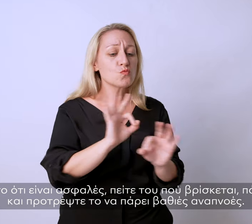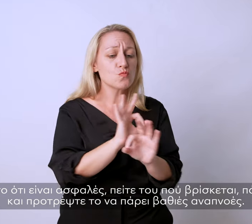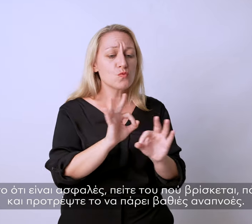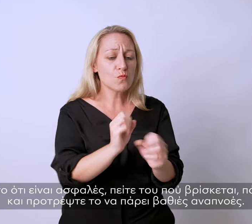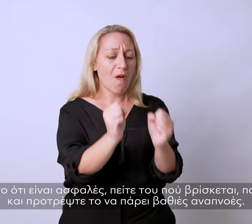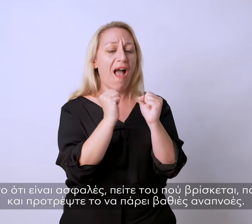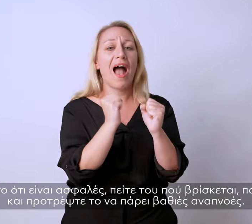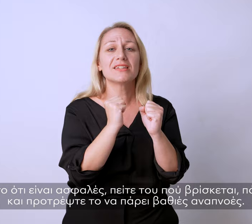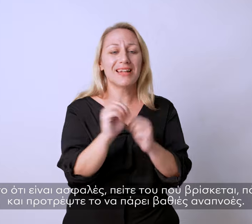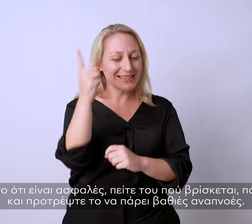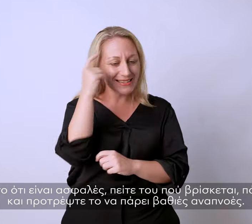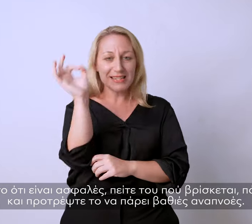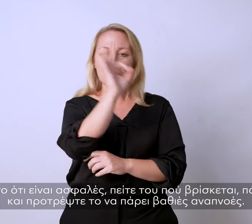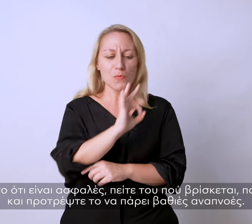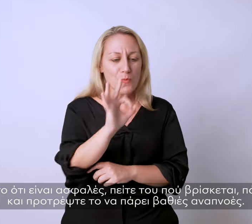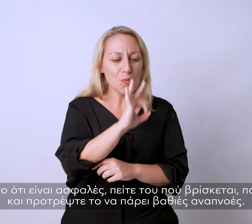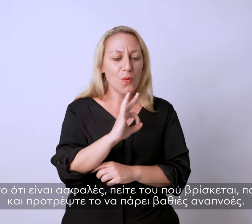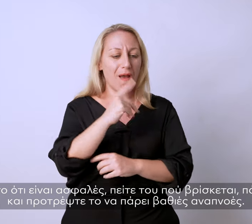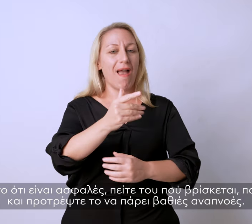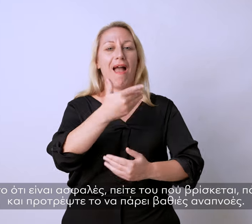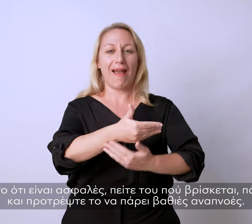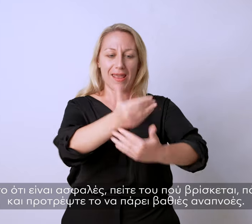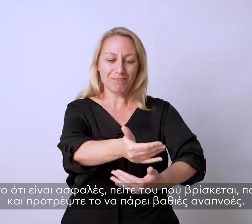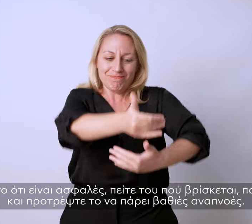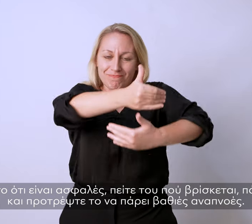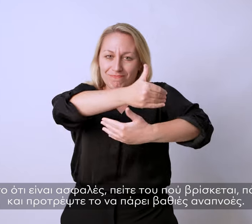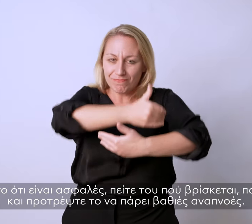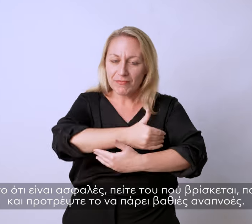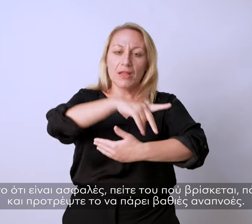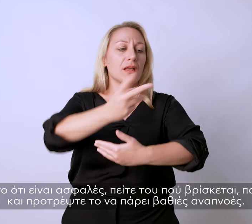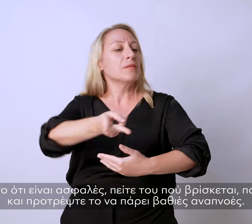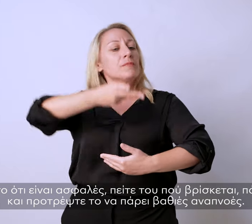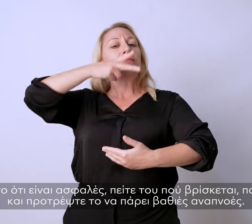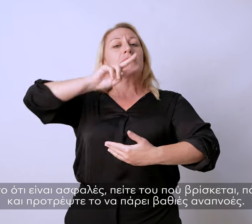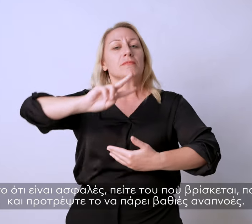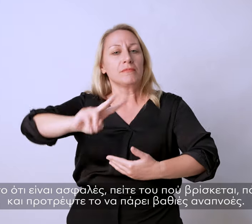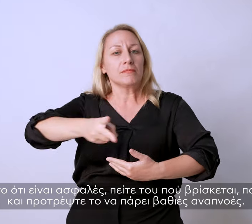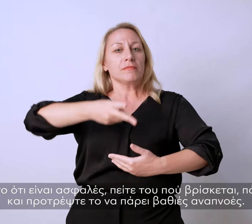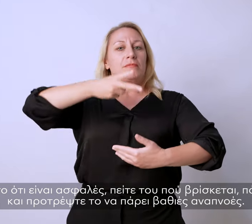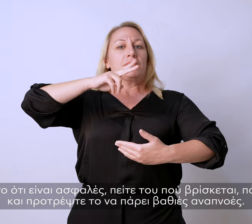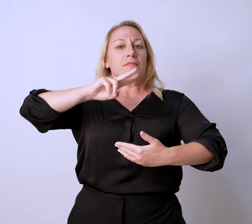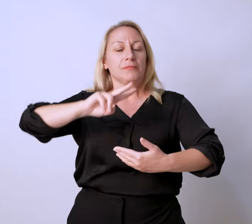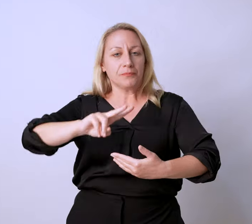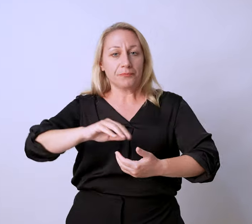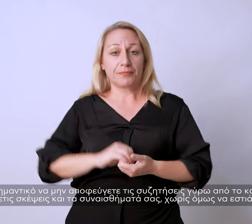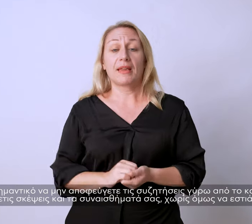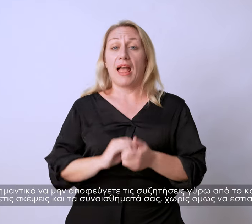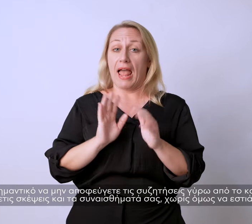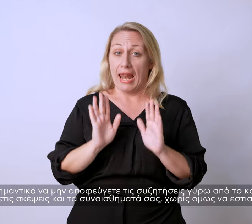πείτε του που βρίσκεται, πάρτε το αγκαλιά και προτρέψτε το να πάρει βαθιές αναπνοές. Παρ' όλα αυτά, είναι